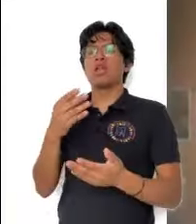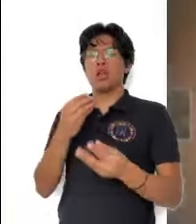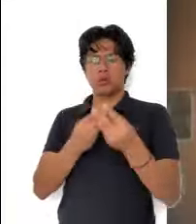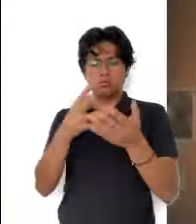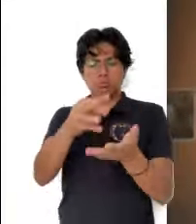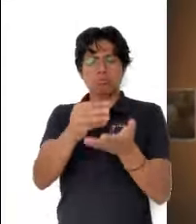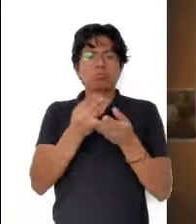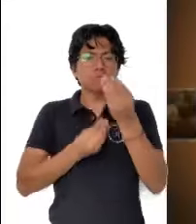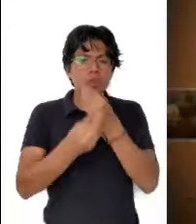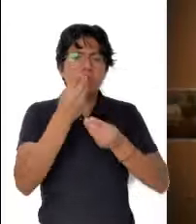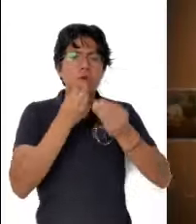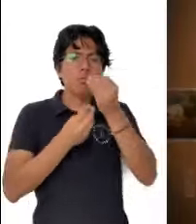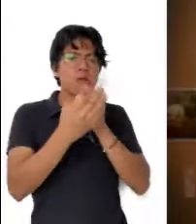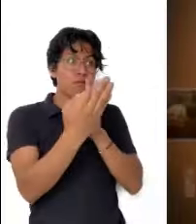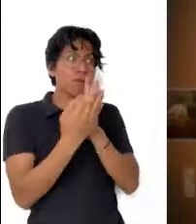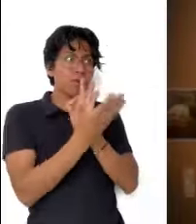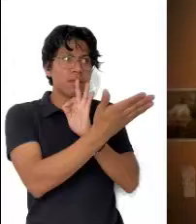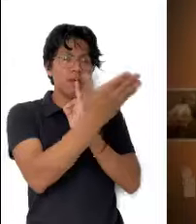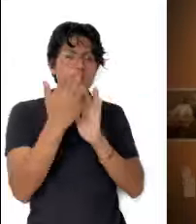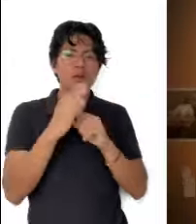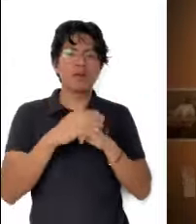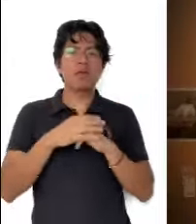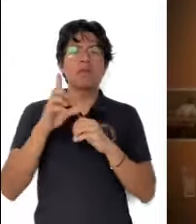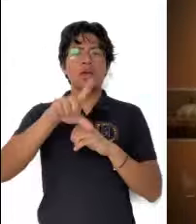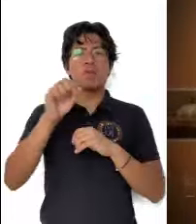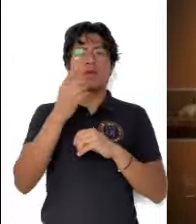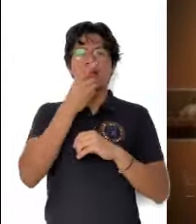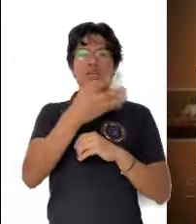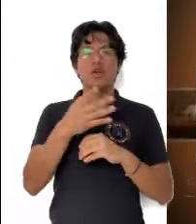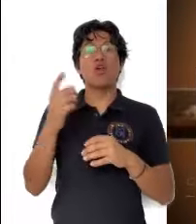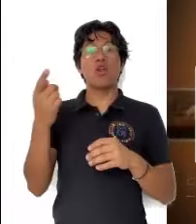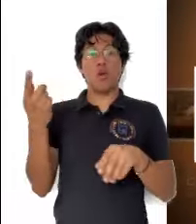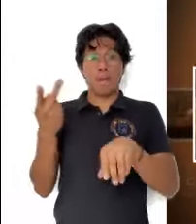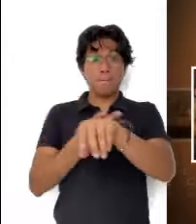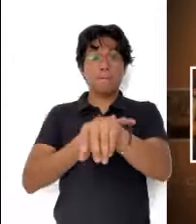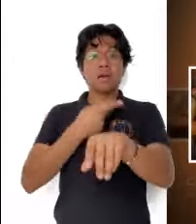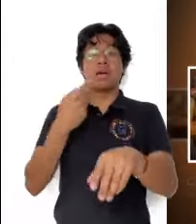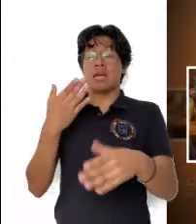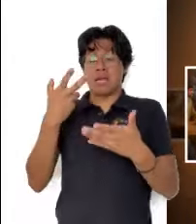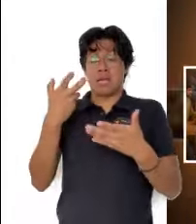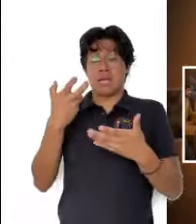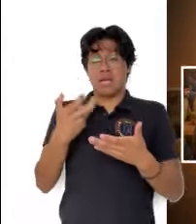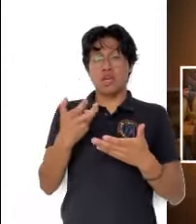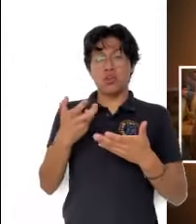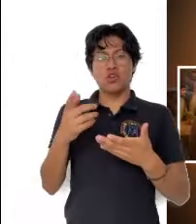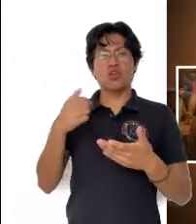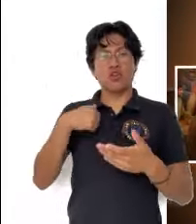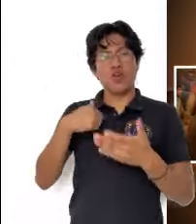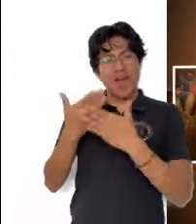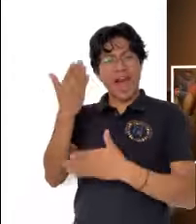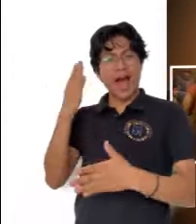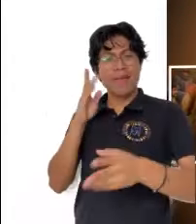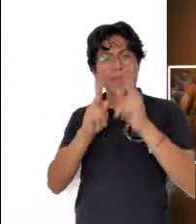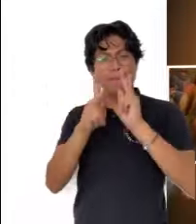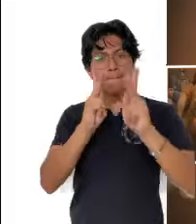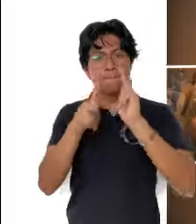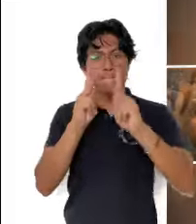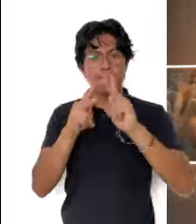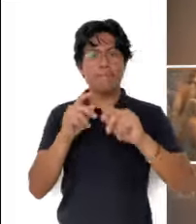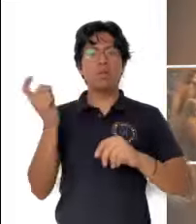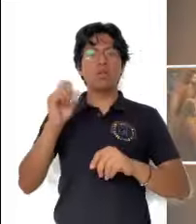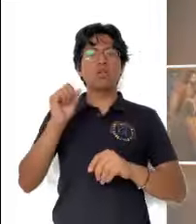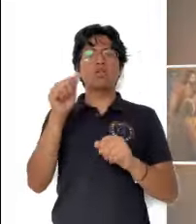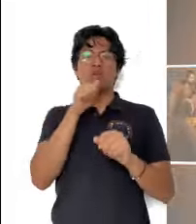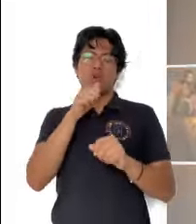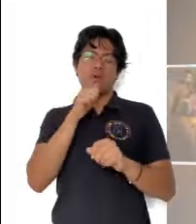Él lo tomó y se puso a comer delante de ellos. Después les dijo, Lo que ha sucedido es aquello de que les